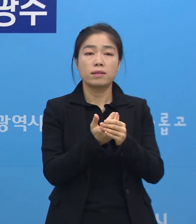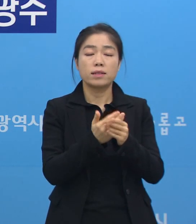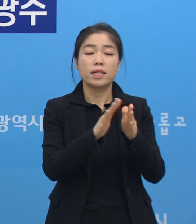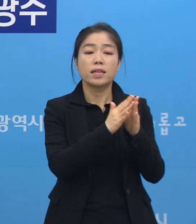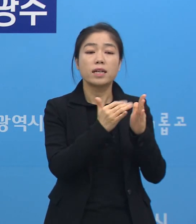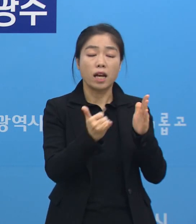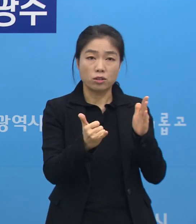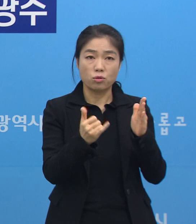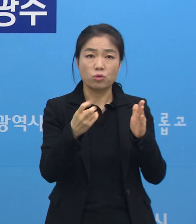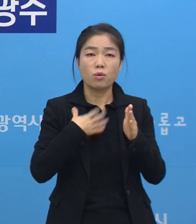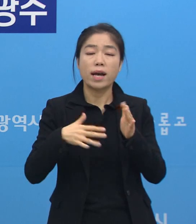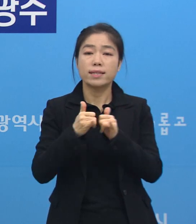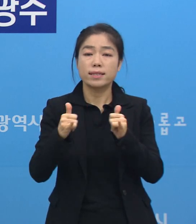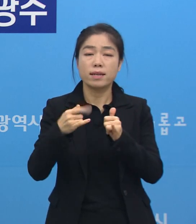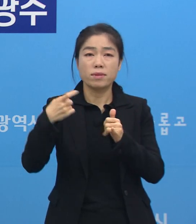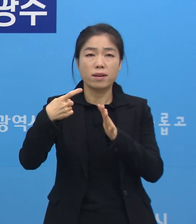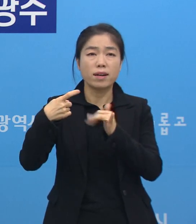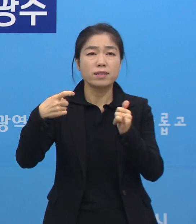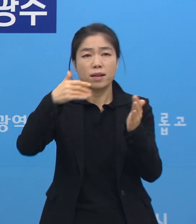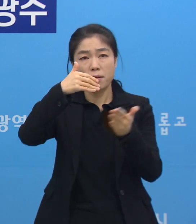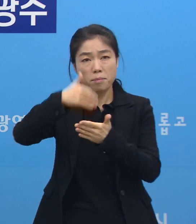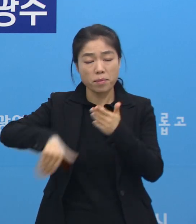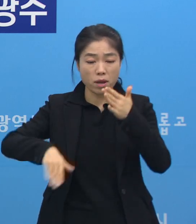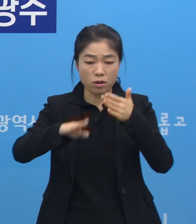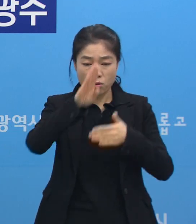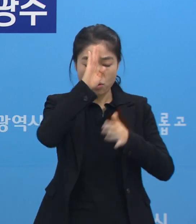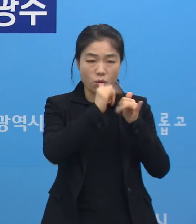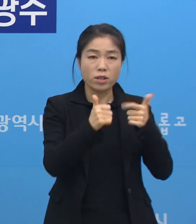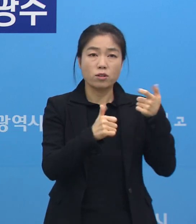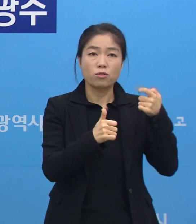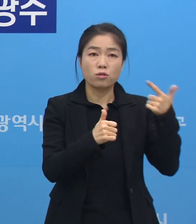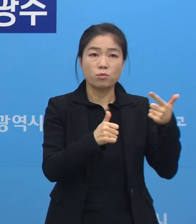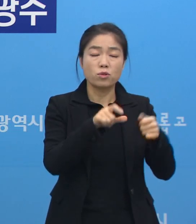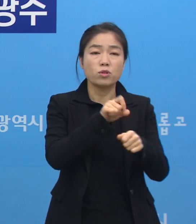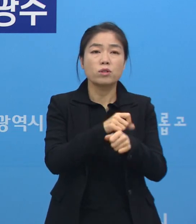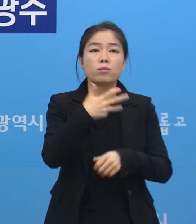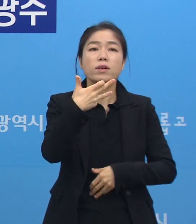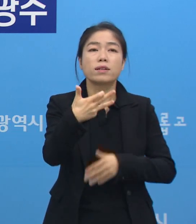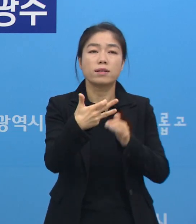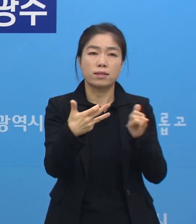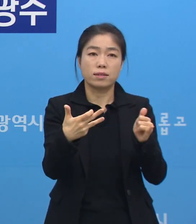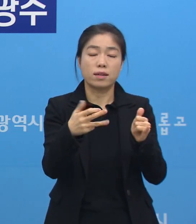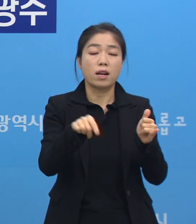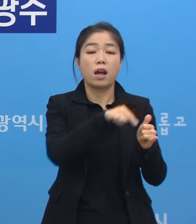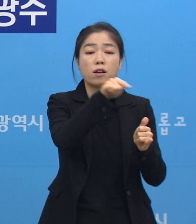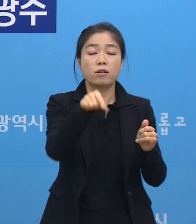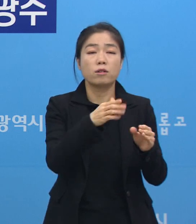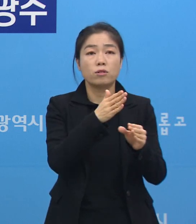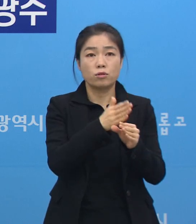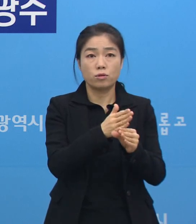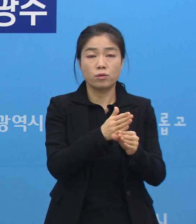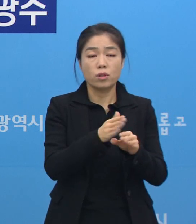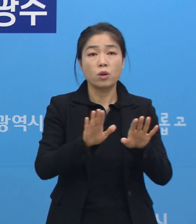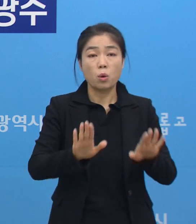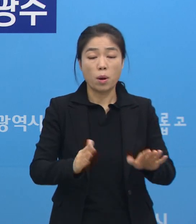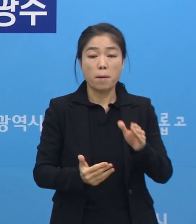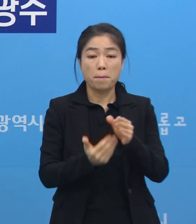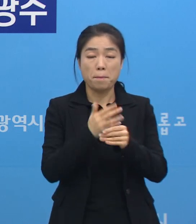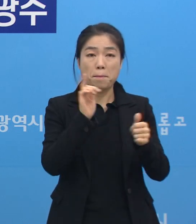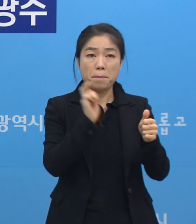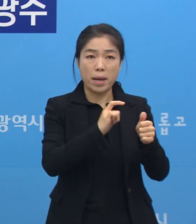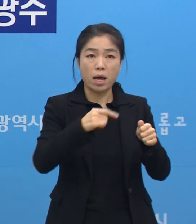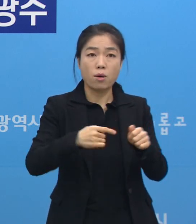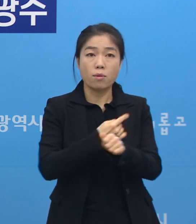가족과 지인 11명을 제외하고 환자 66명, 직원 18명이어서 그중에 저희들이 오늘 발생한